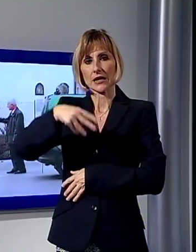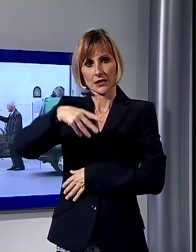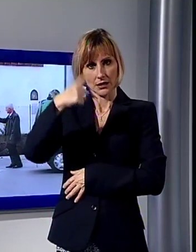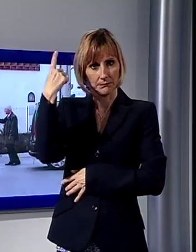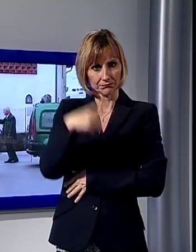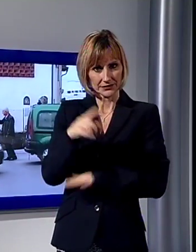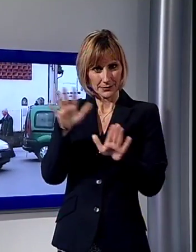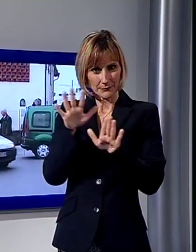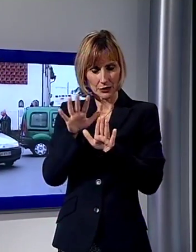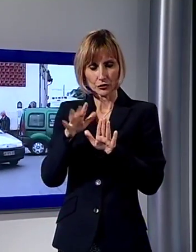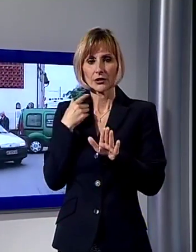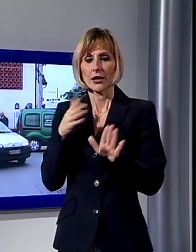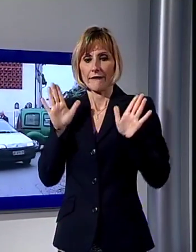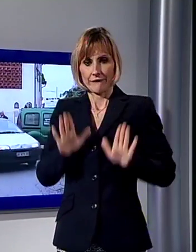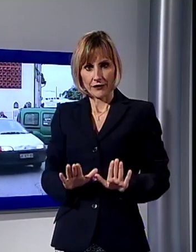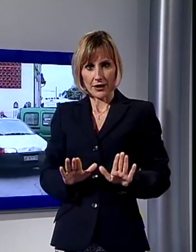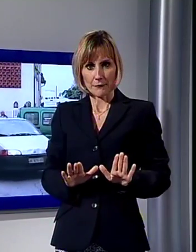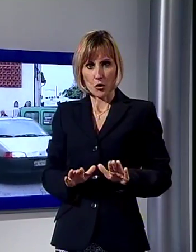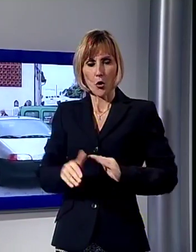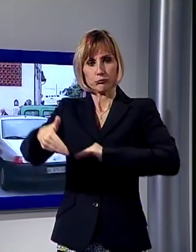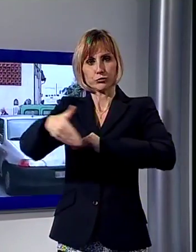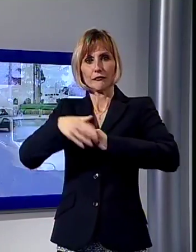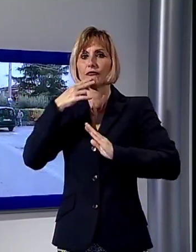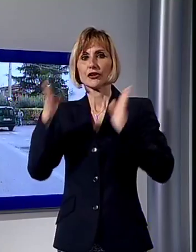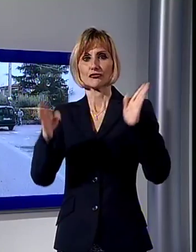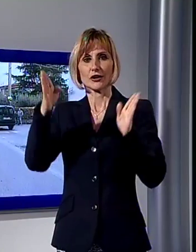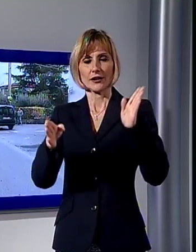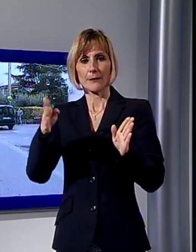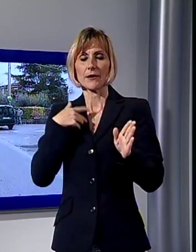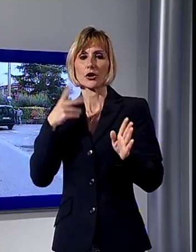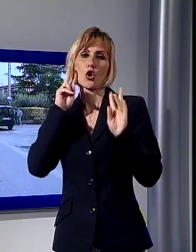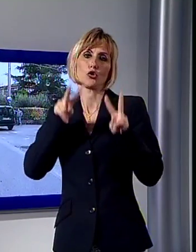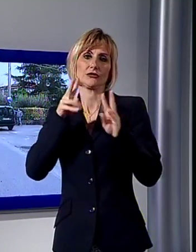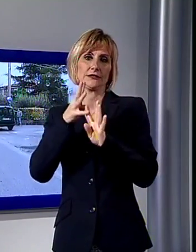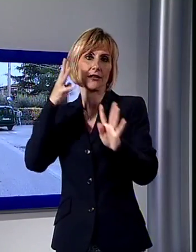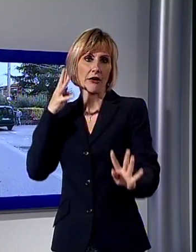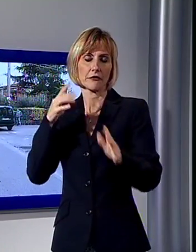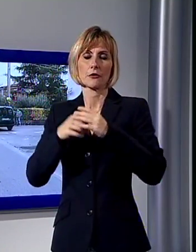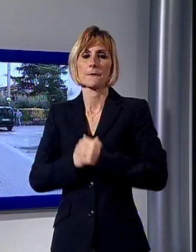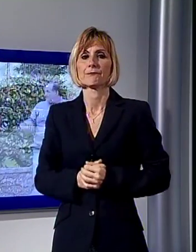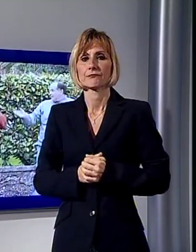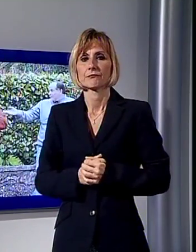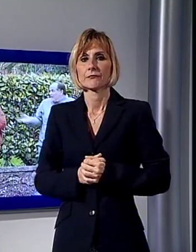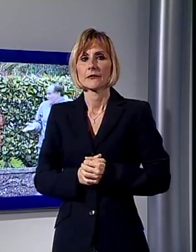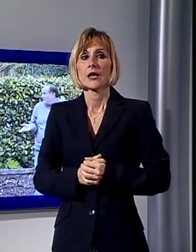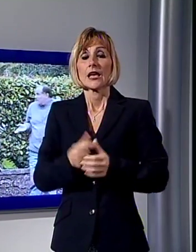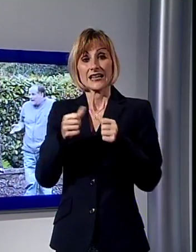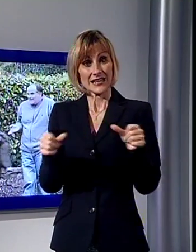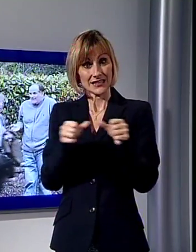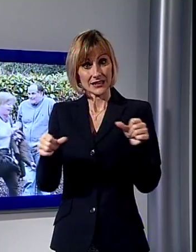improvvisandosi vigile per regolare il traffico. Ci sono state anche proteste dei residenti secondo i quali a questo incrocio gli incidenti si